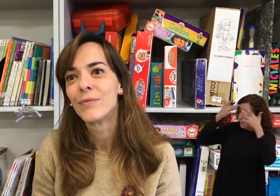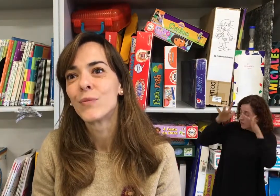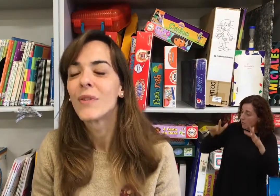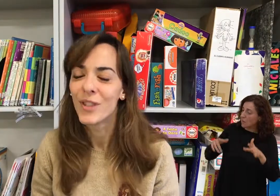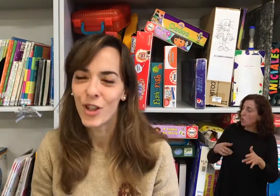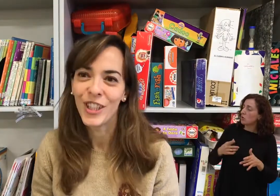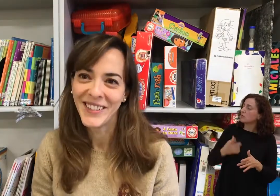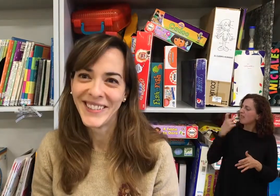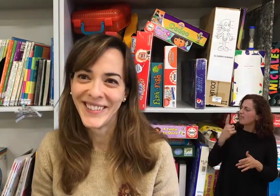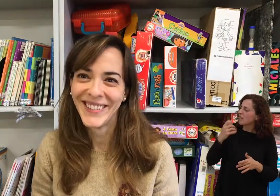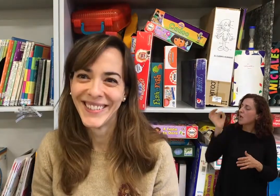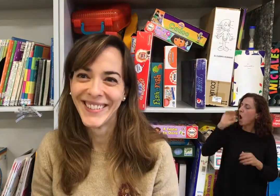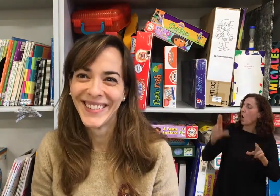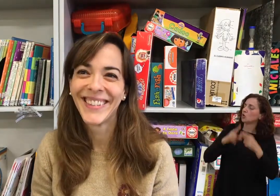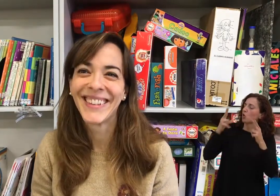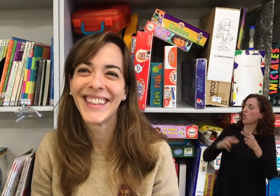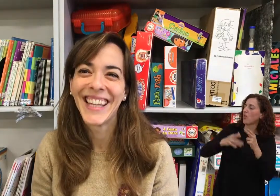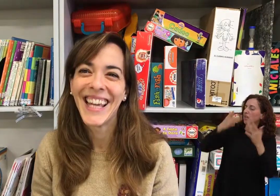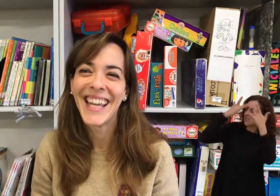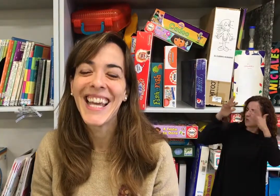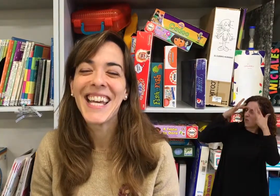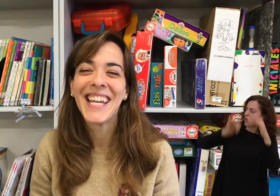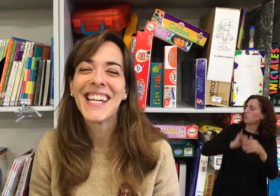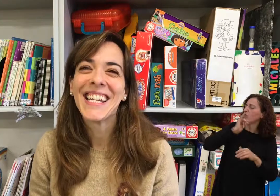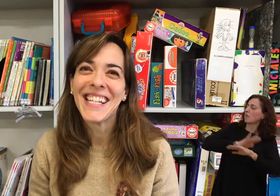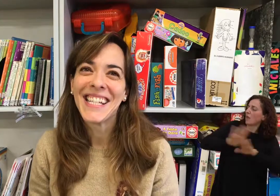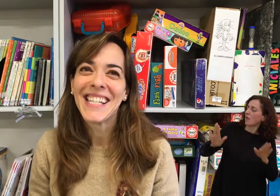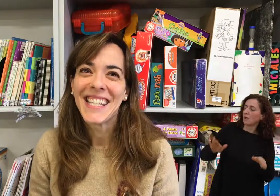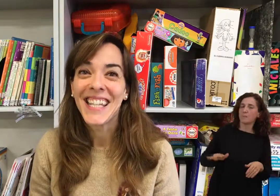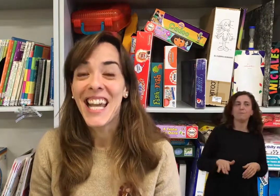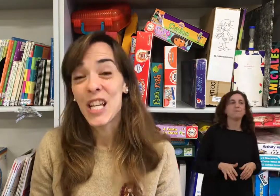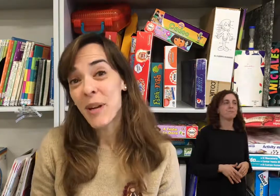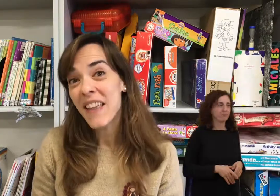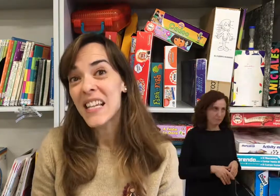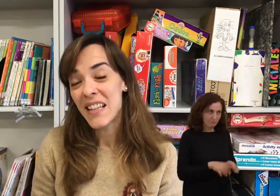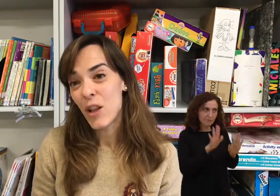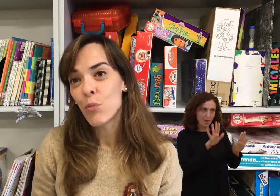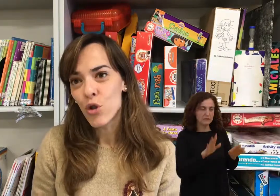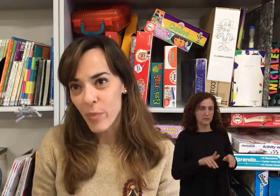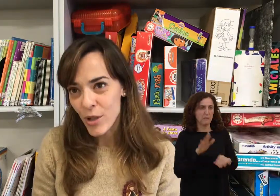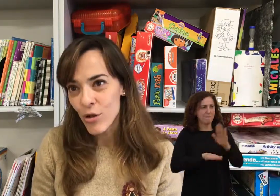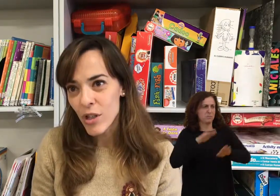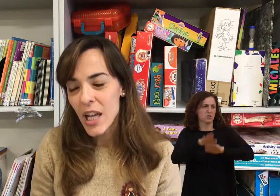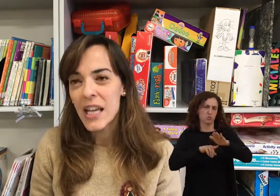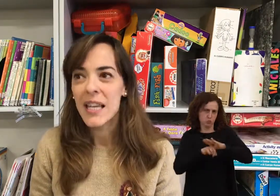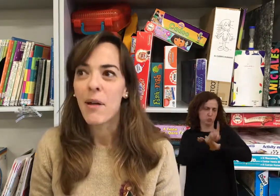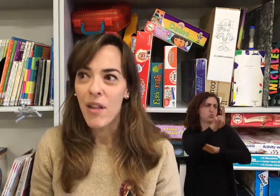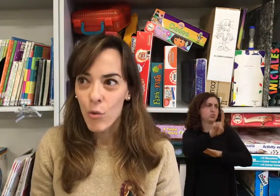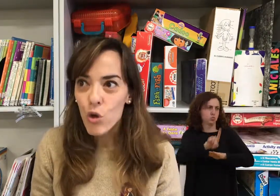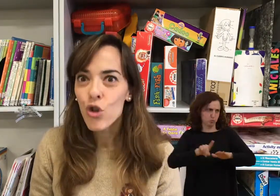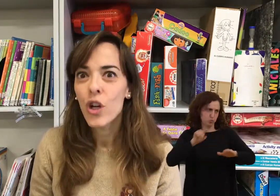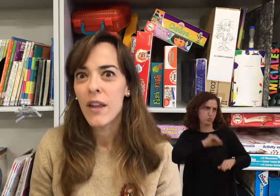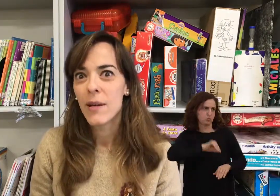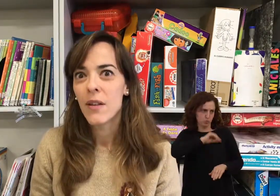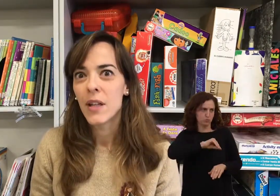o la sociedad está completamente sensibilizada con respecto a la lengua de signos? Sí, es verdad que se han dado muchos pasos, se ha avanzado mucho, cada vez